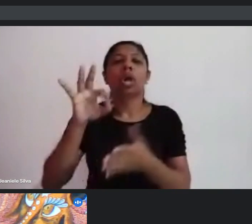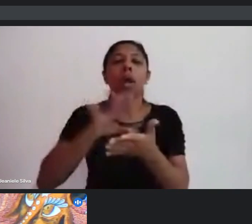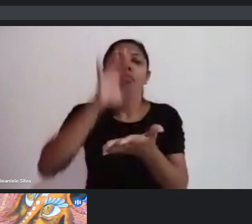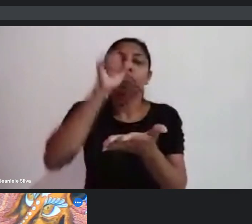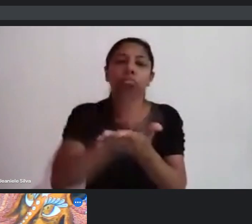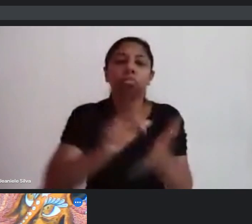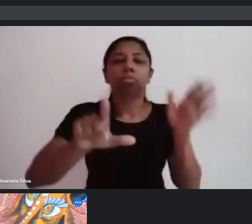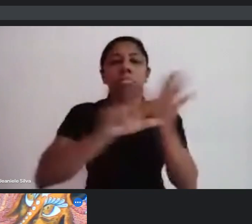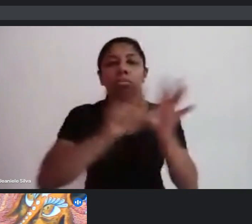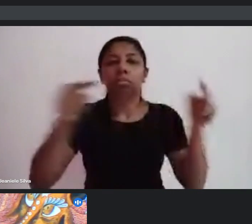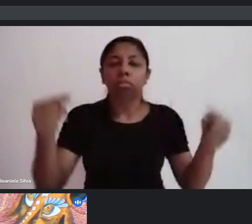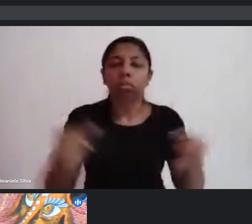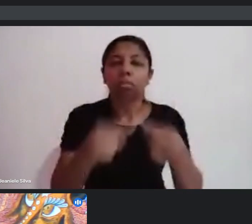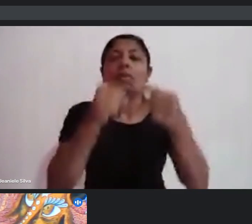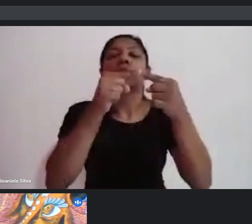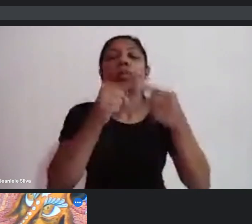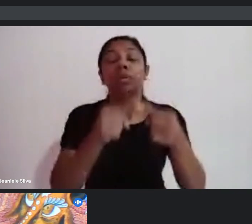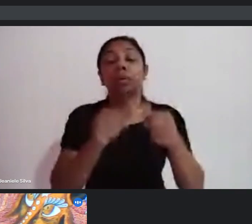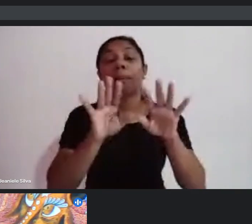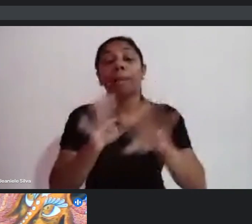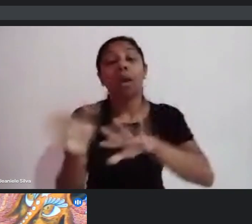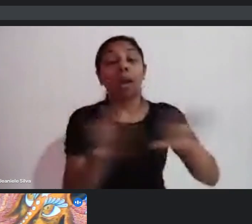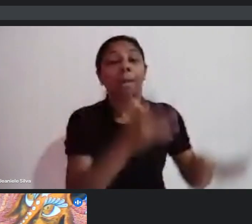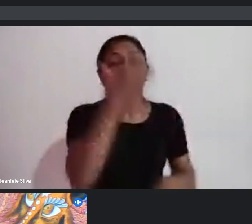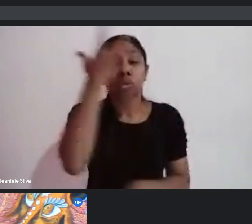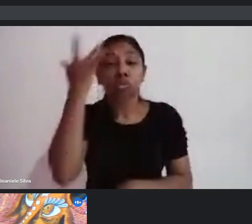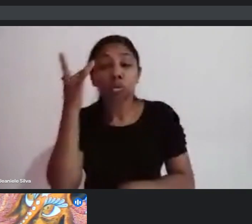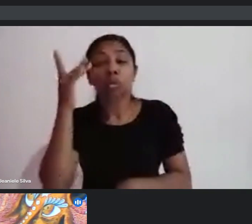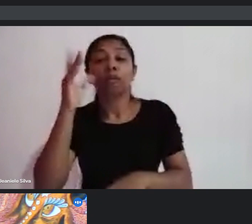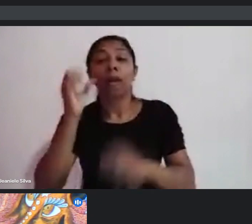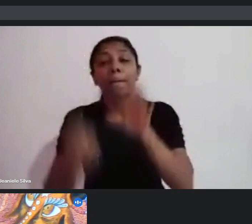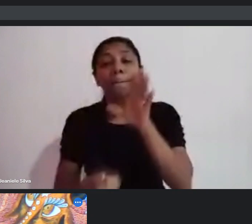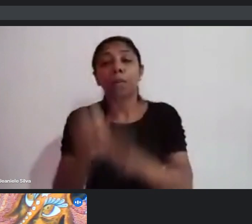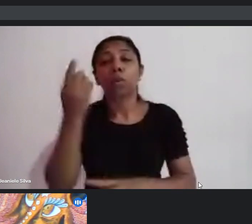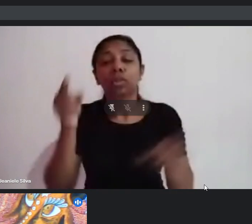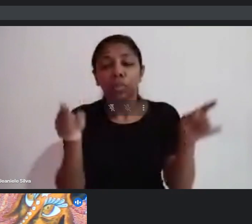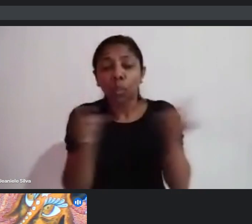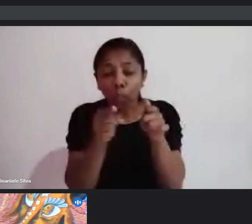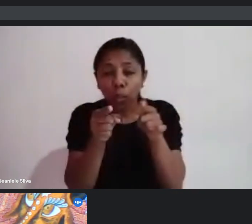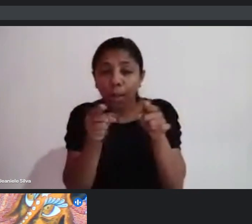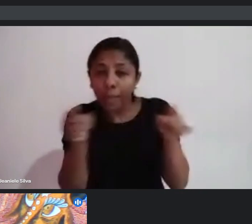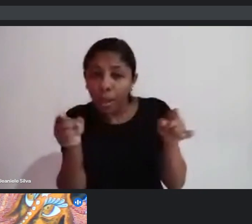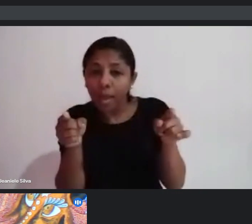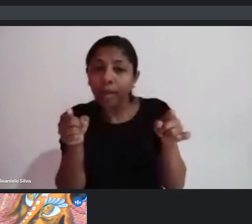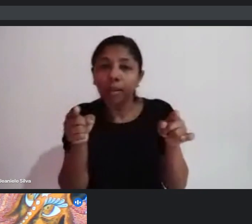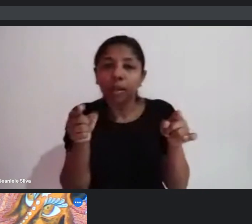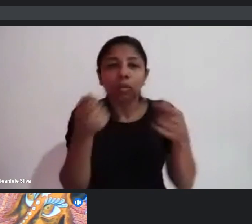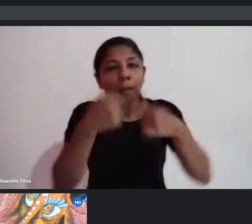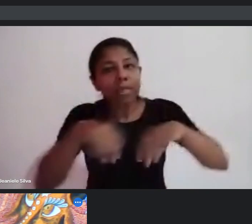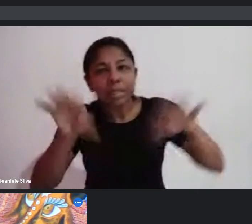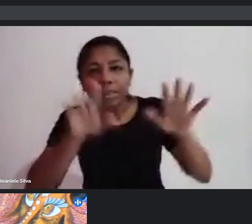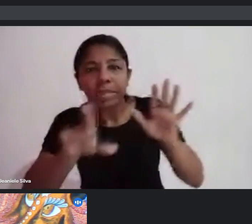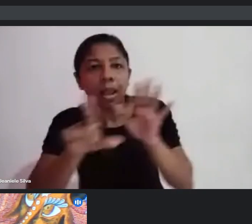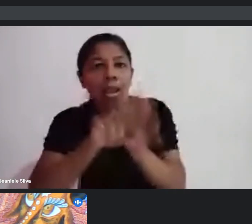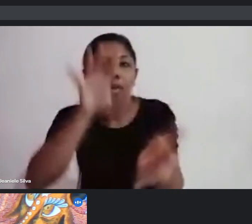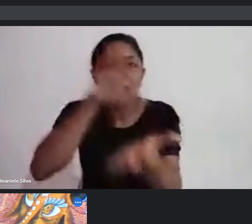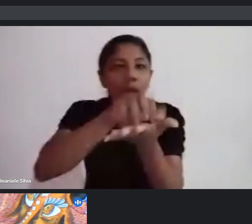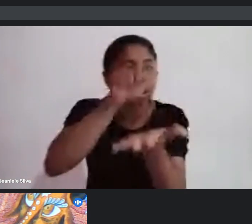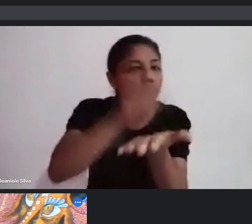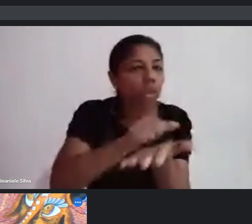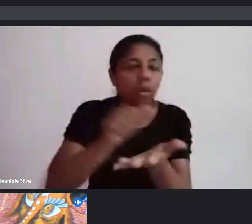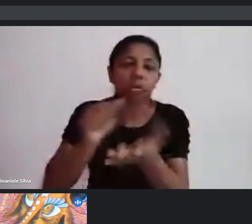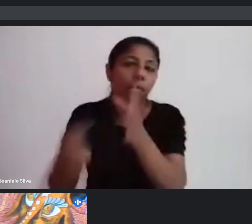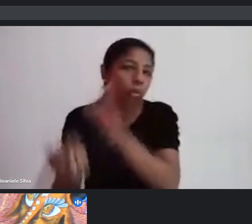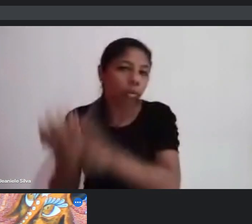nível profissional. Para quem vai produzir curta e média, não precisa ser uma produtora regularizada como tal. Vocês podem ser